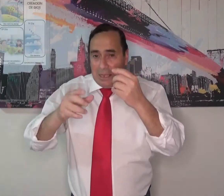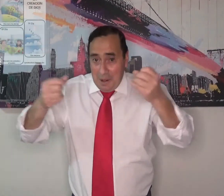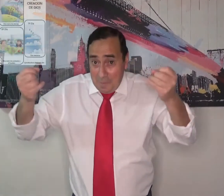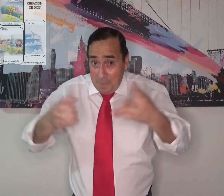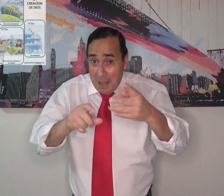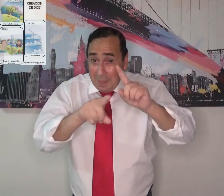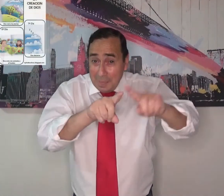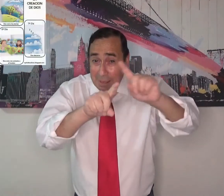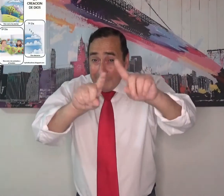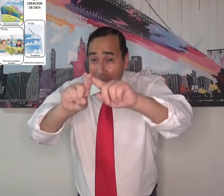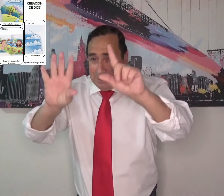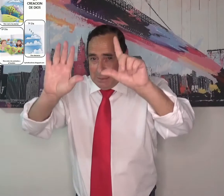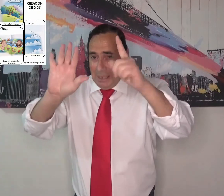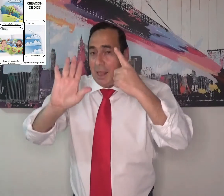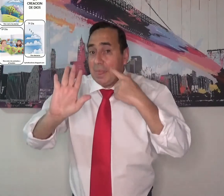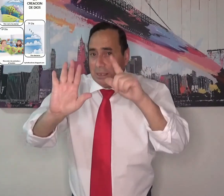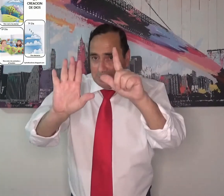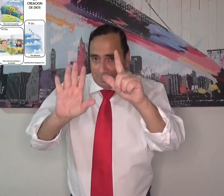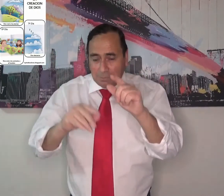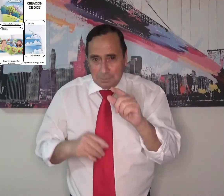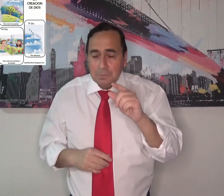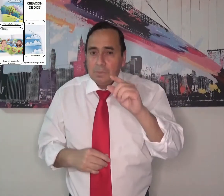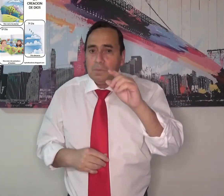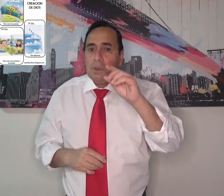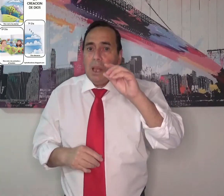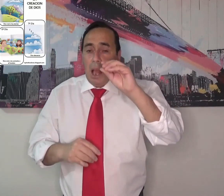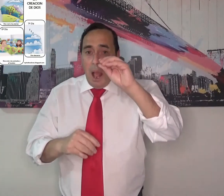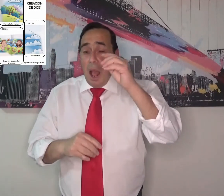En siete días Dios hizo todo lo que existe.